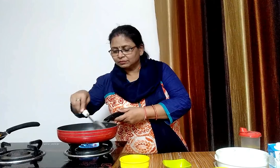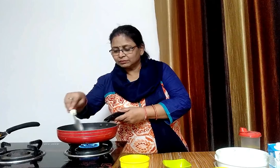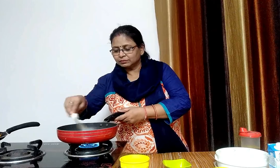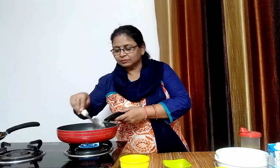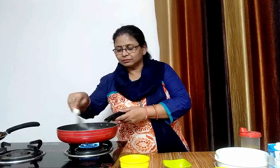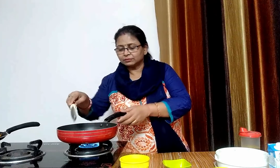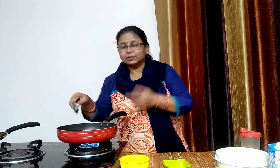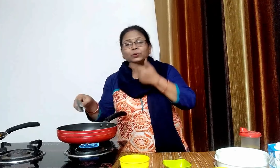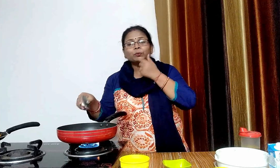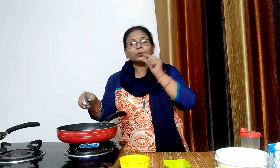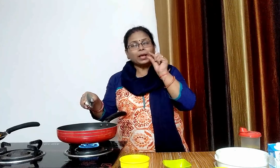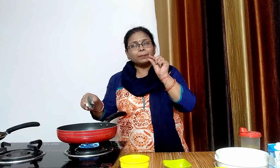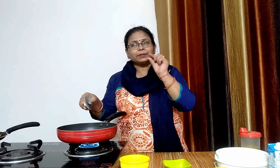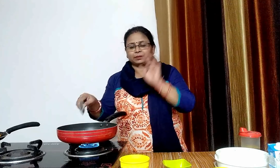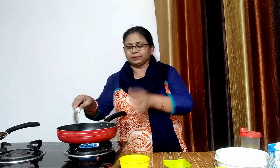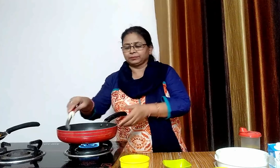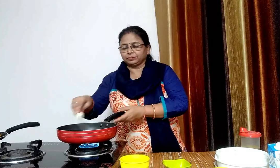प्यास को हल्का गोल्डर मान होने देंगे